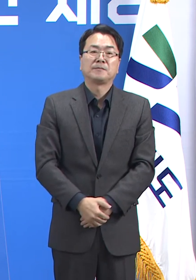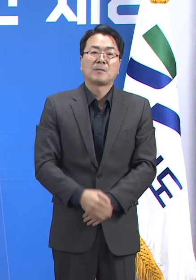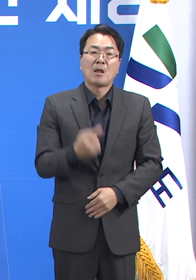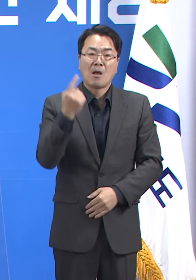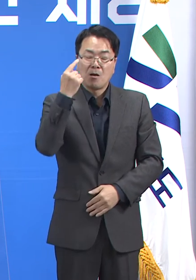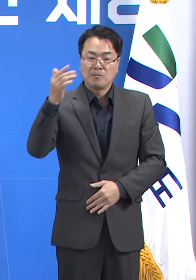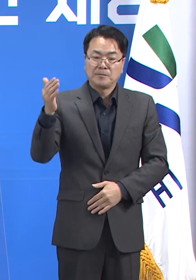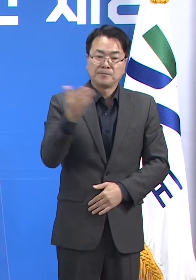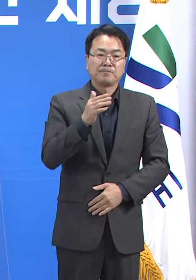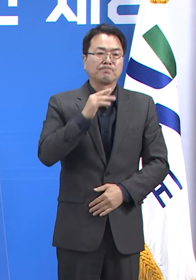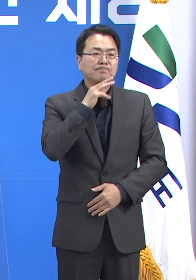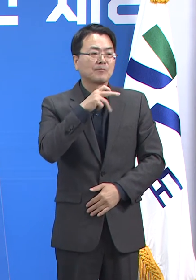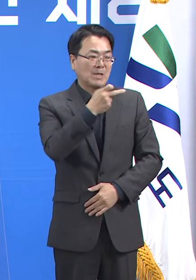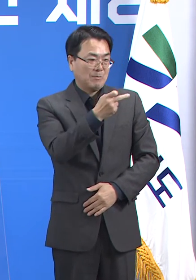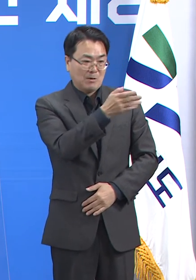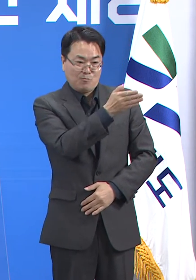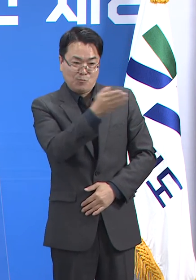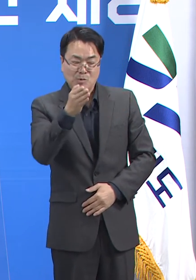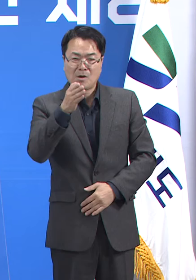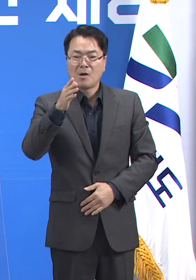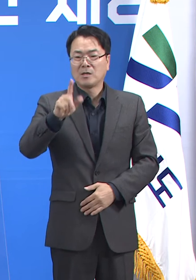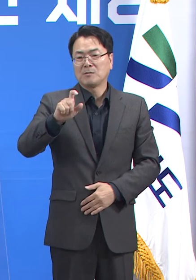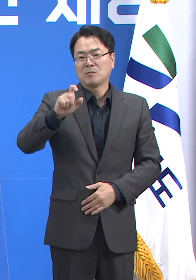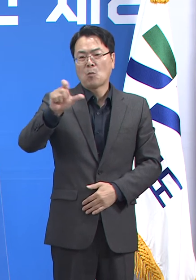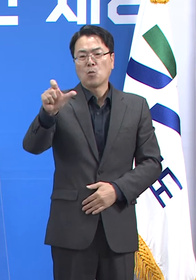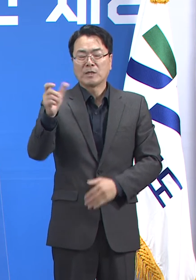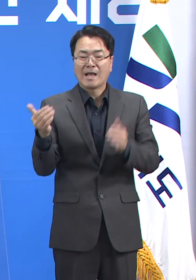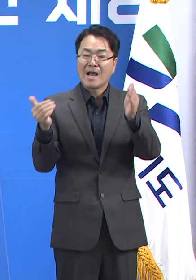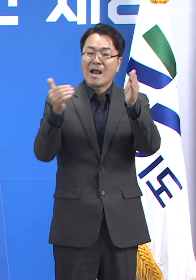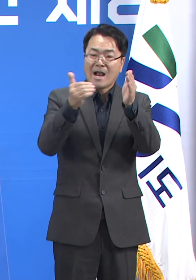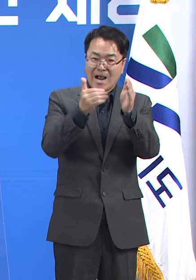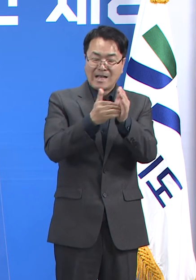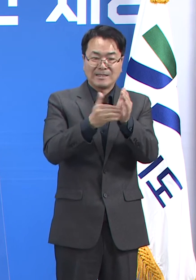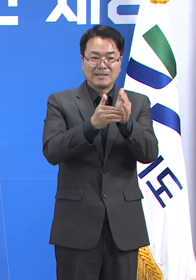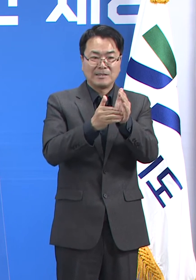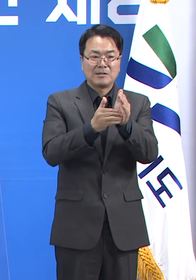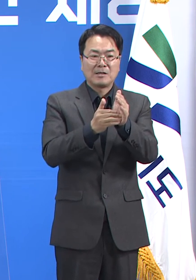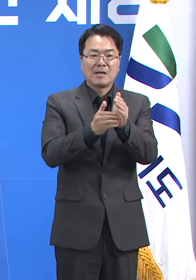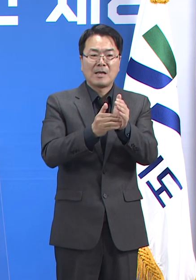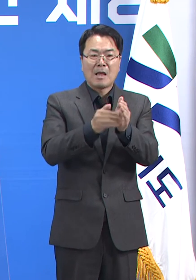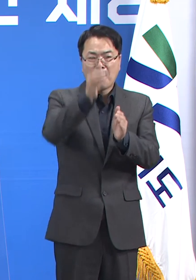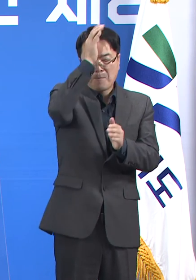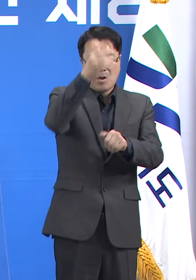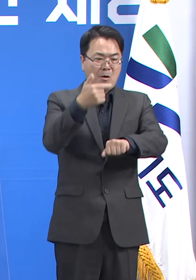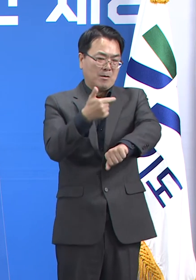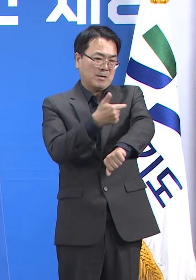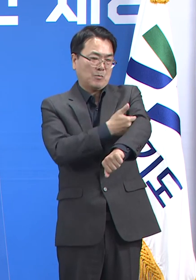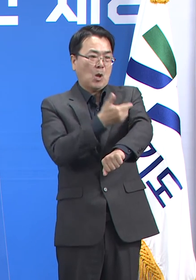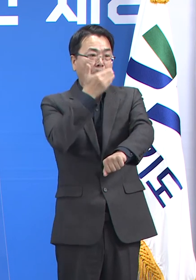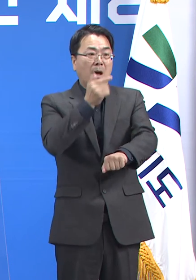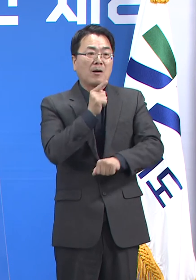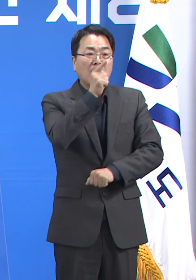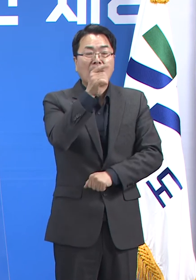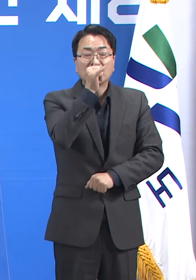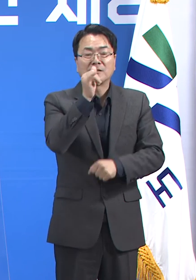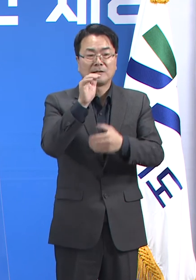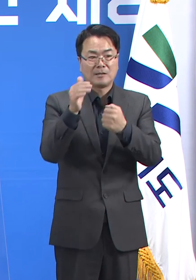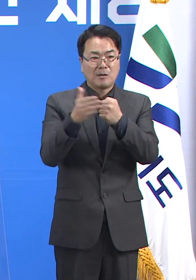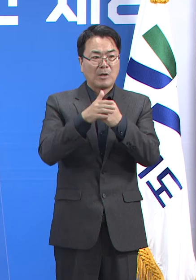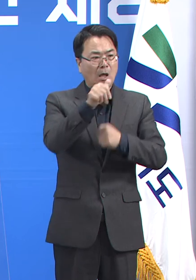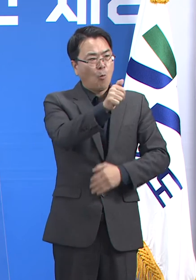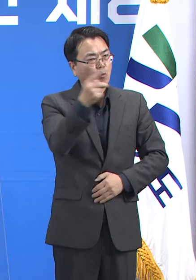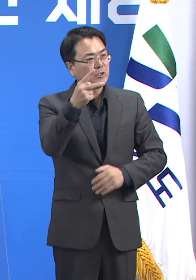어제부터는 12세에서 15세 대상 백신 접종 예약도 시작되었으며 도내 대상자는 약